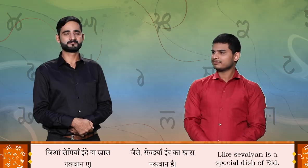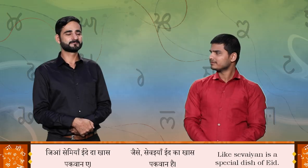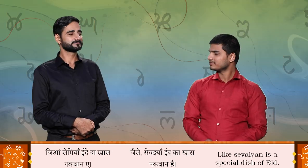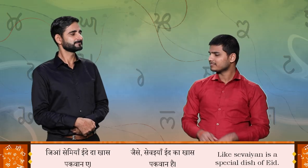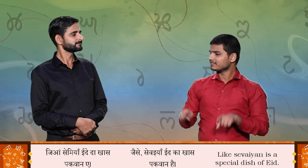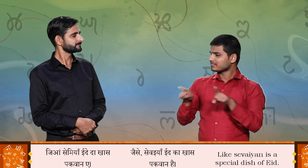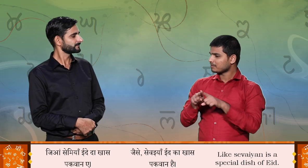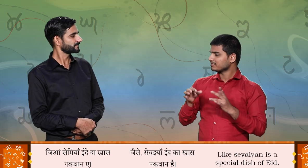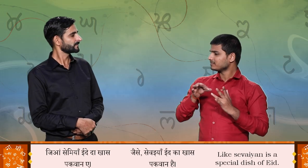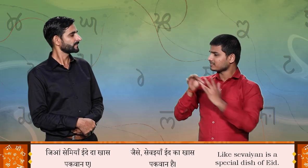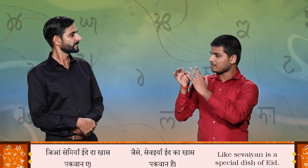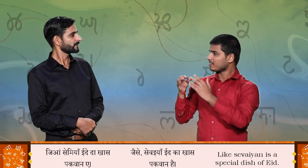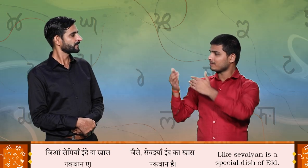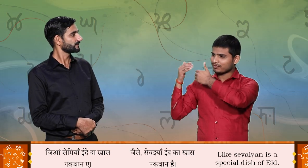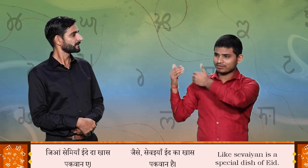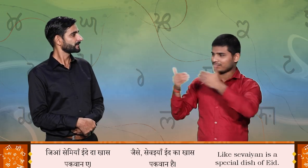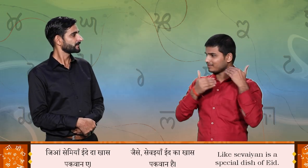जी या सेमिया इदेदा खास पकवान है